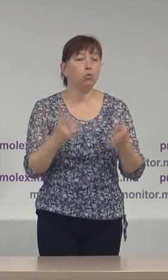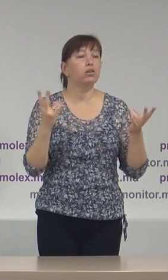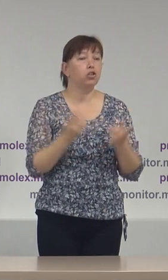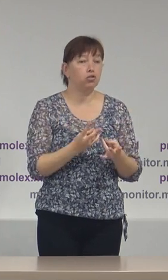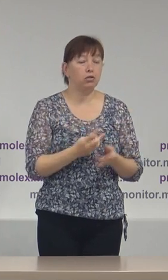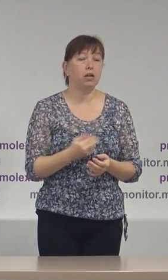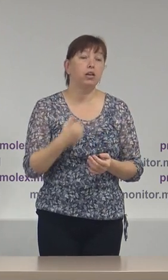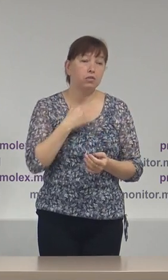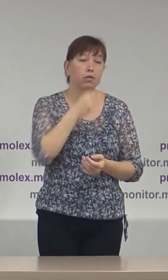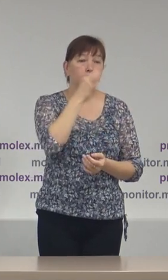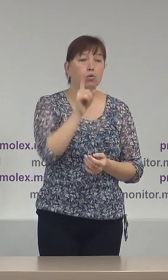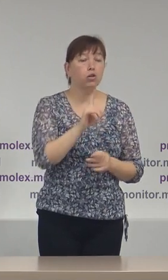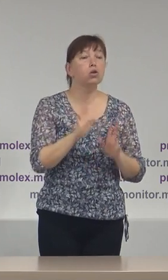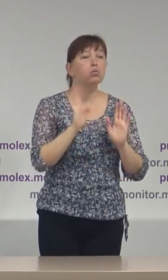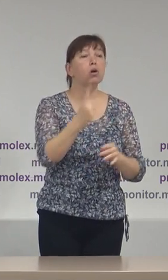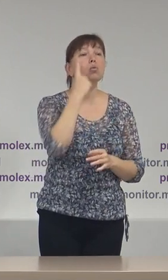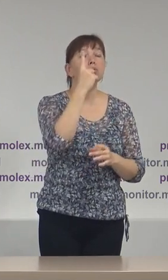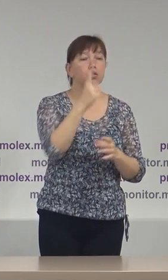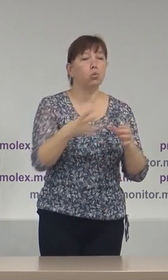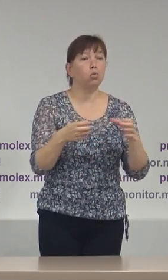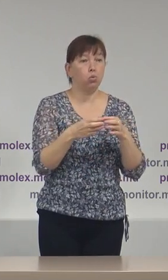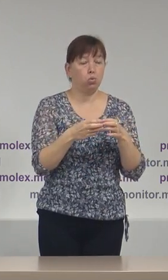Așa vrem să atragim atenția că doar un singur grup